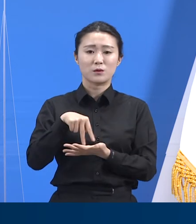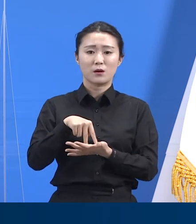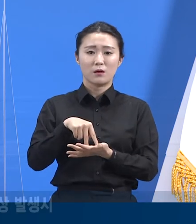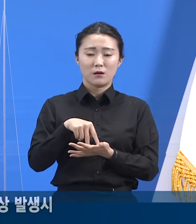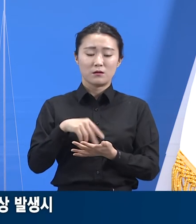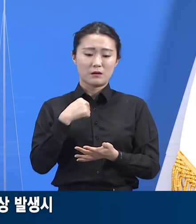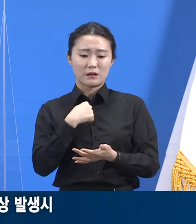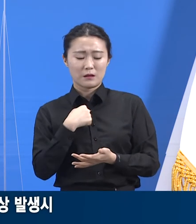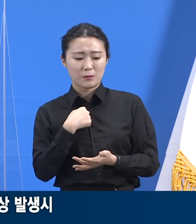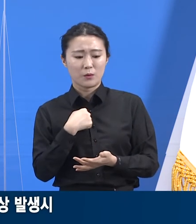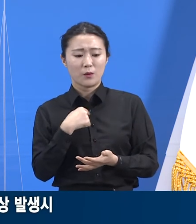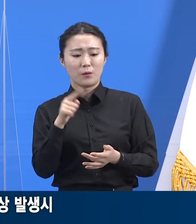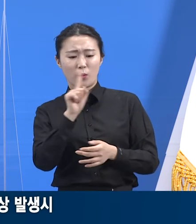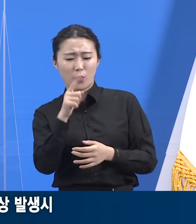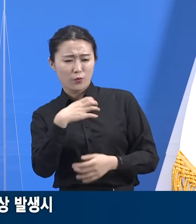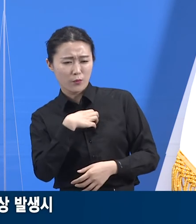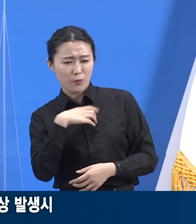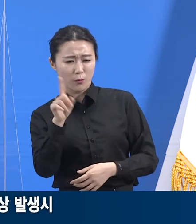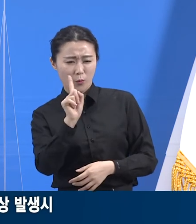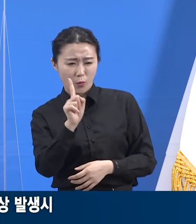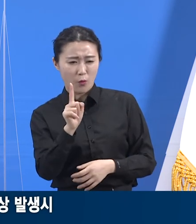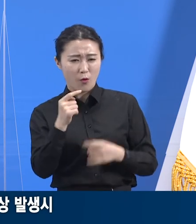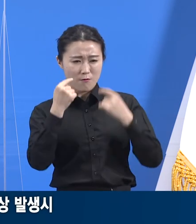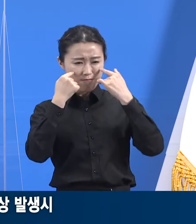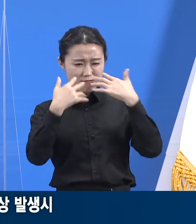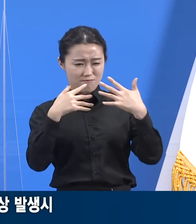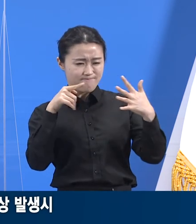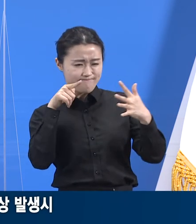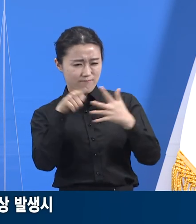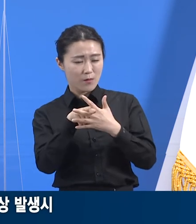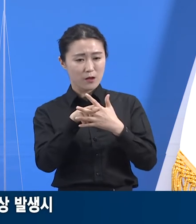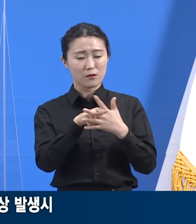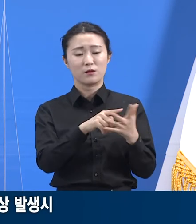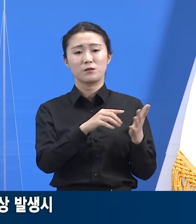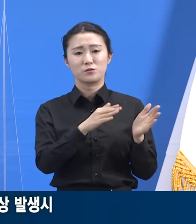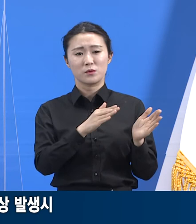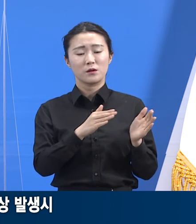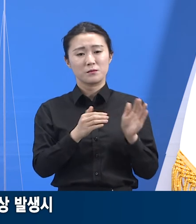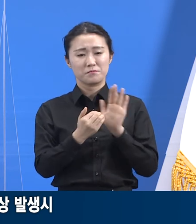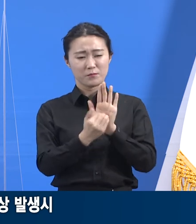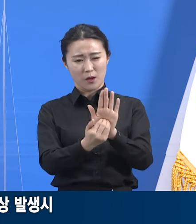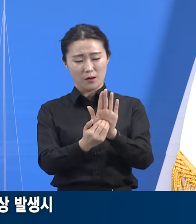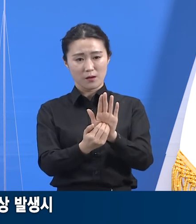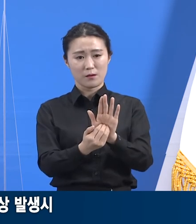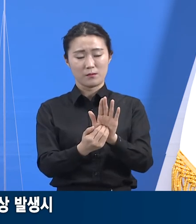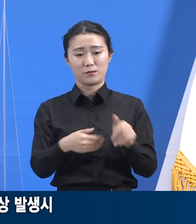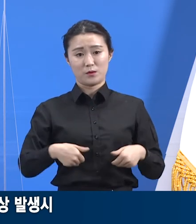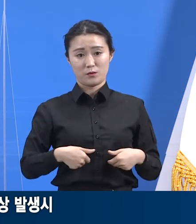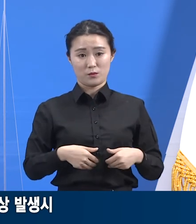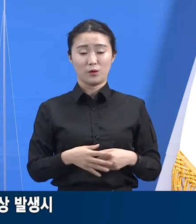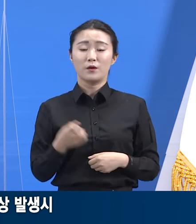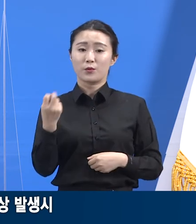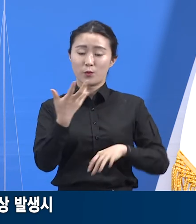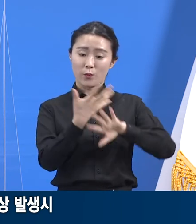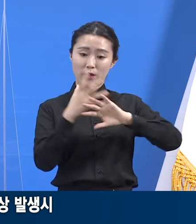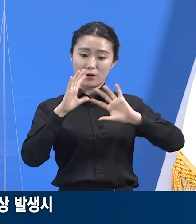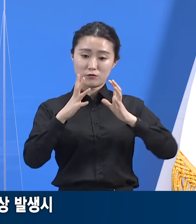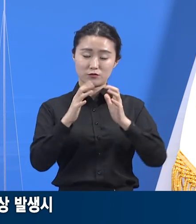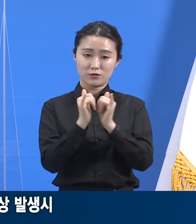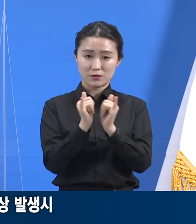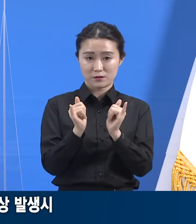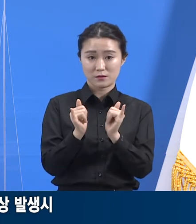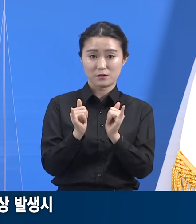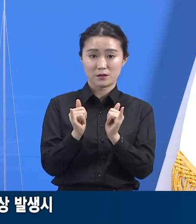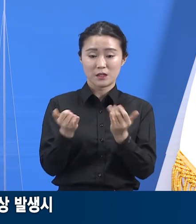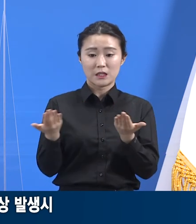더 많은 주의와 경각심이 필요합니다. 외국인 노동자가 다수 근무하는 사업장에서는 자율과 책임 아래